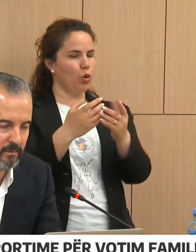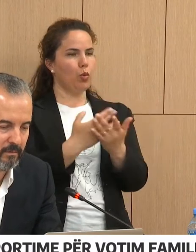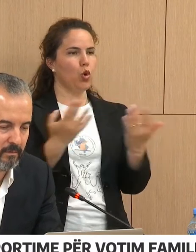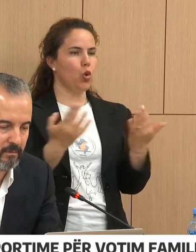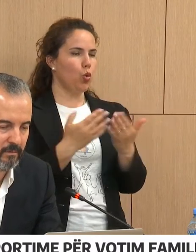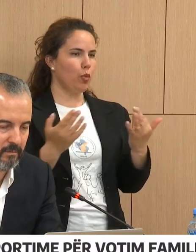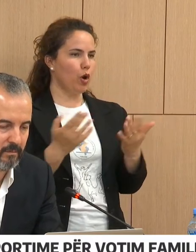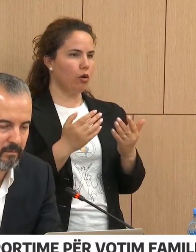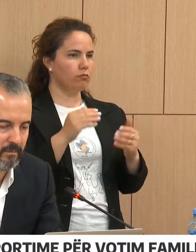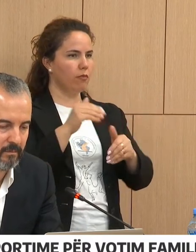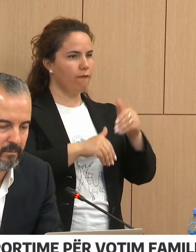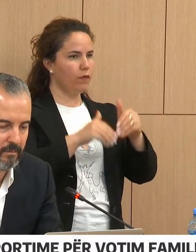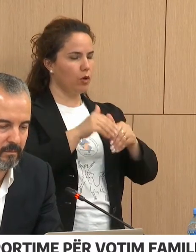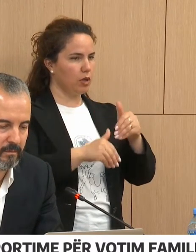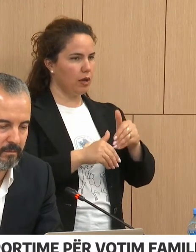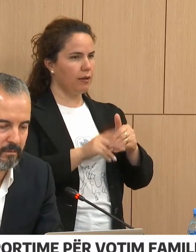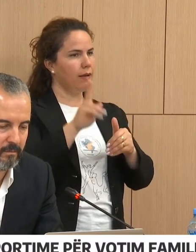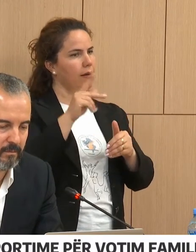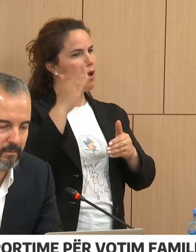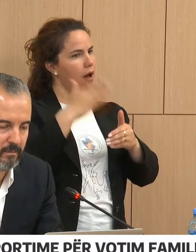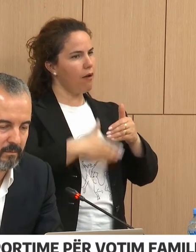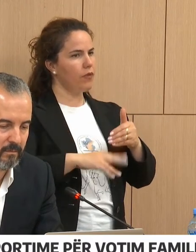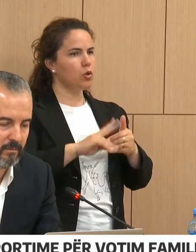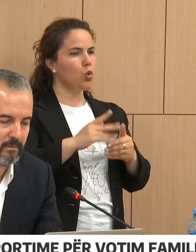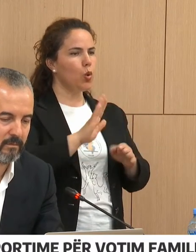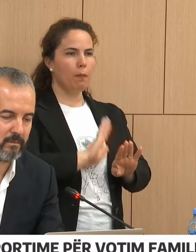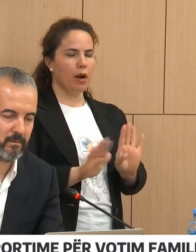në fundoj sa më shpe do të vendosin një anëfat